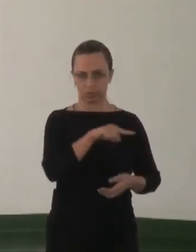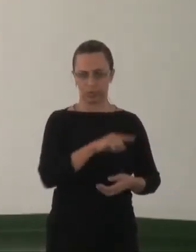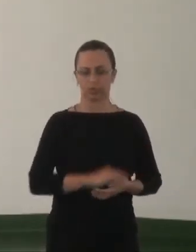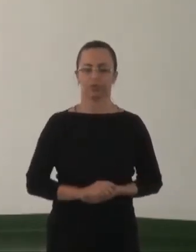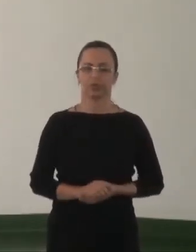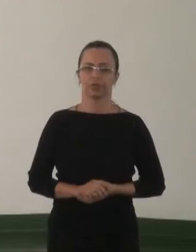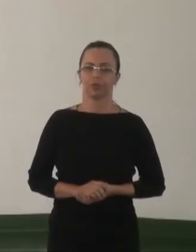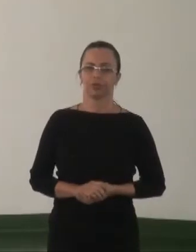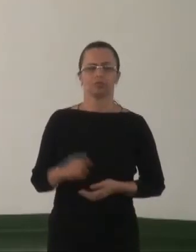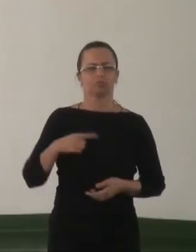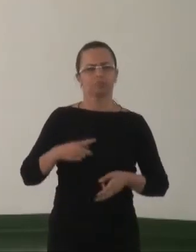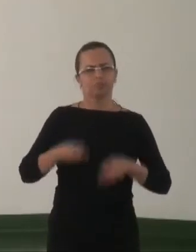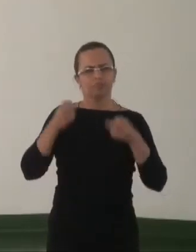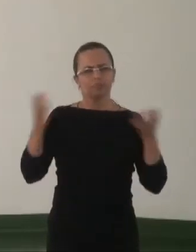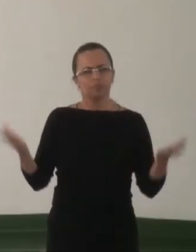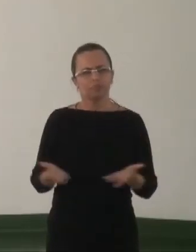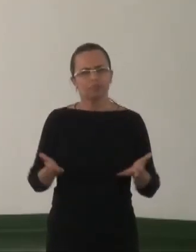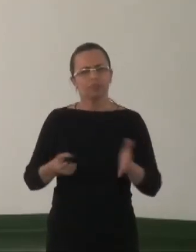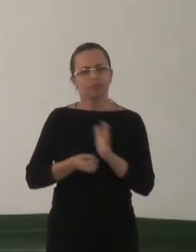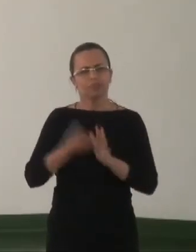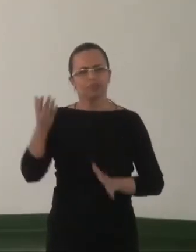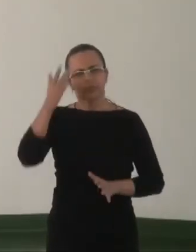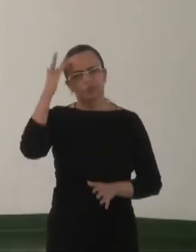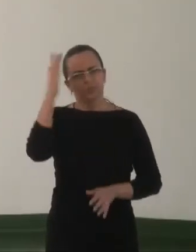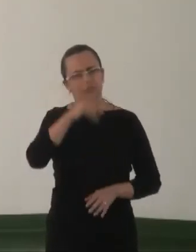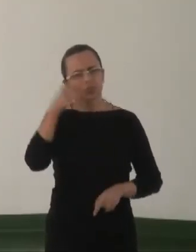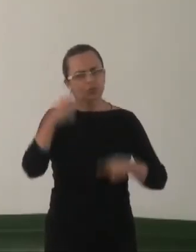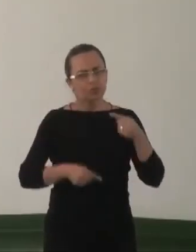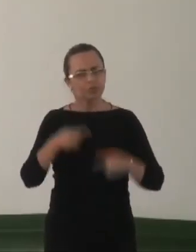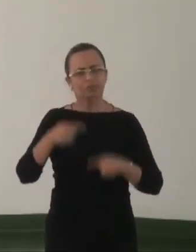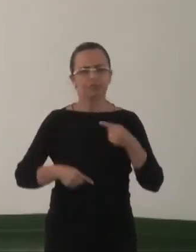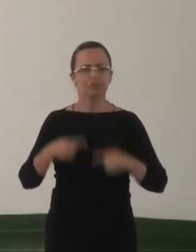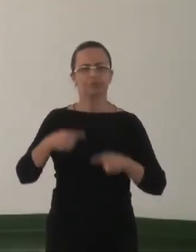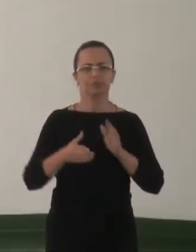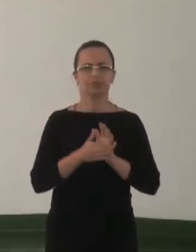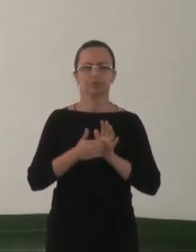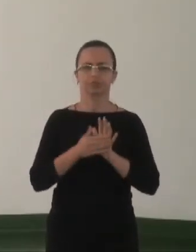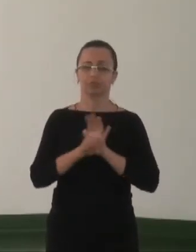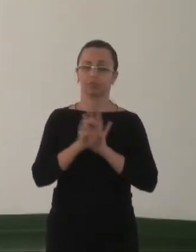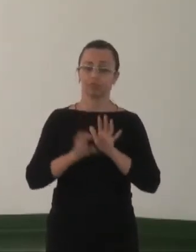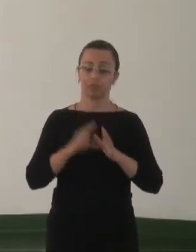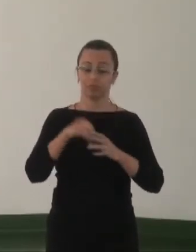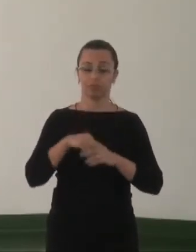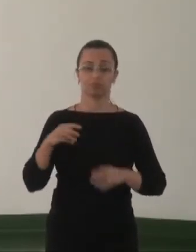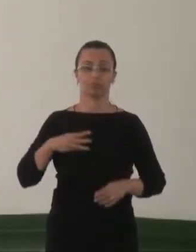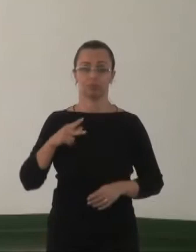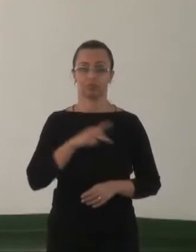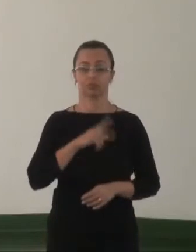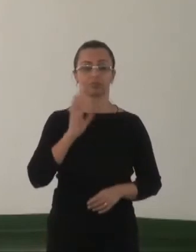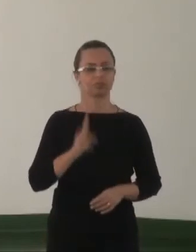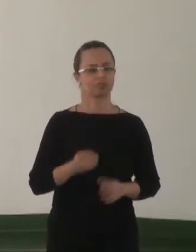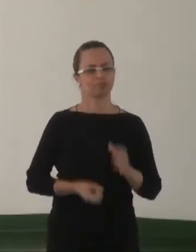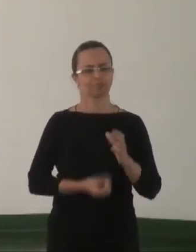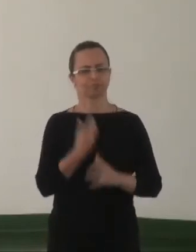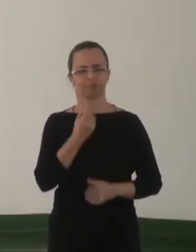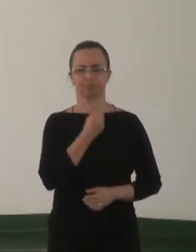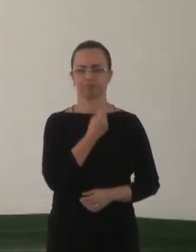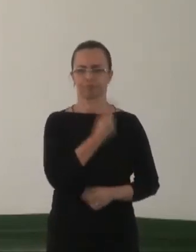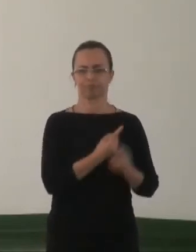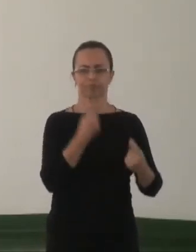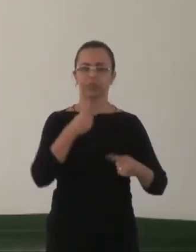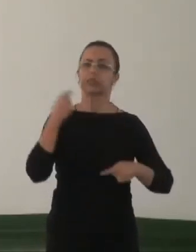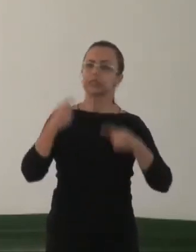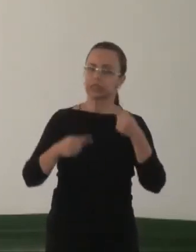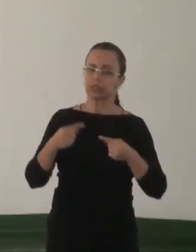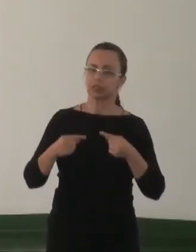observa é que muitas vezes quando vai chamar para discutir política LGBT dentro do Ministério Público, aparecem alguns promotores querendo